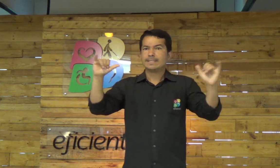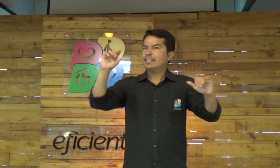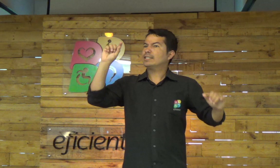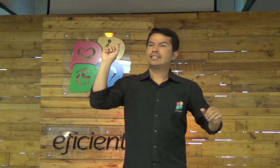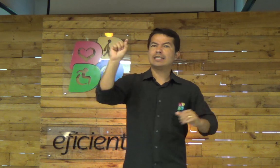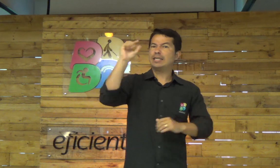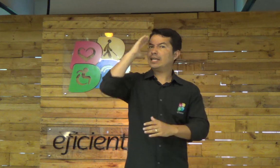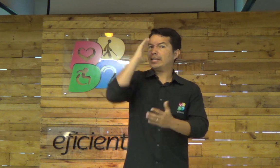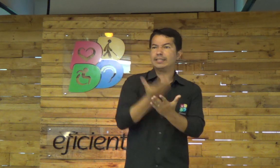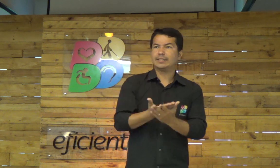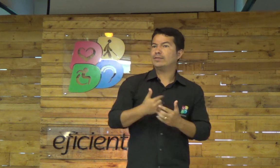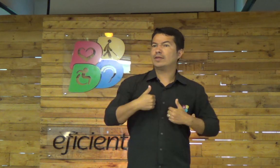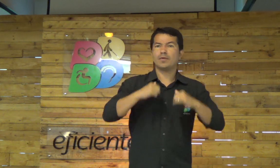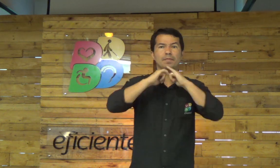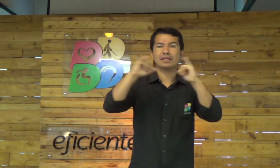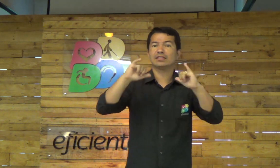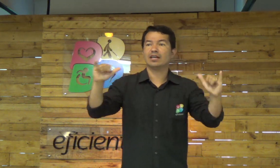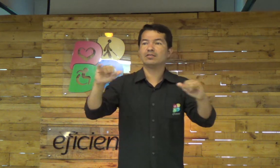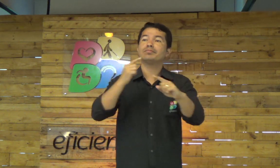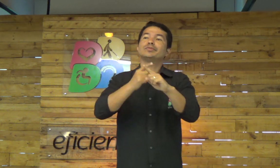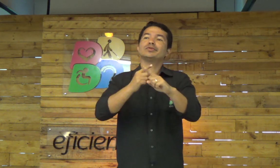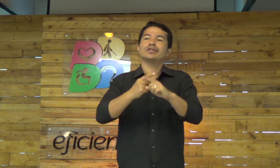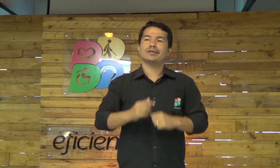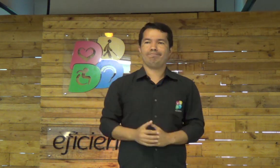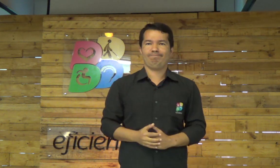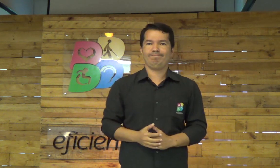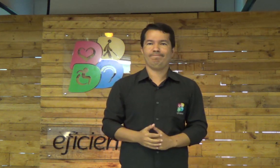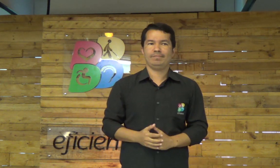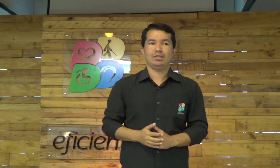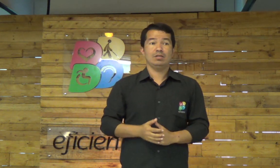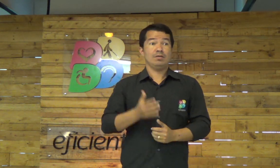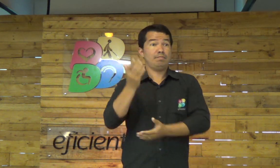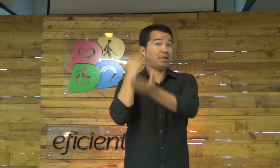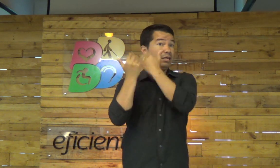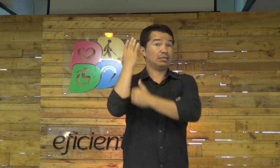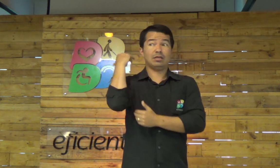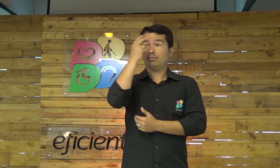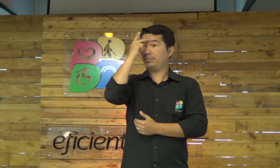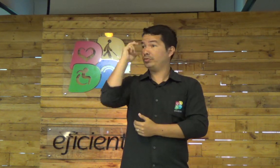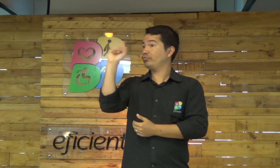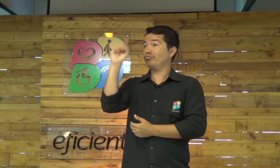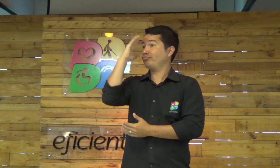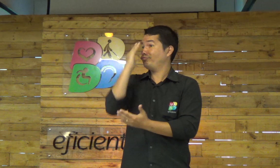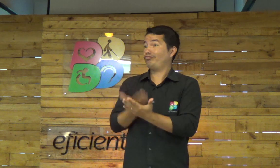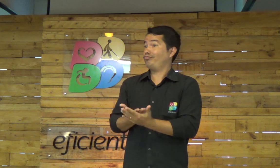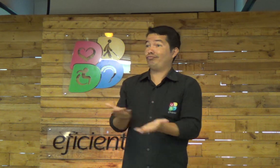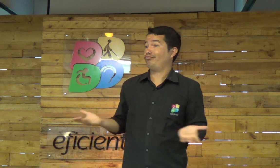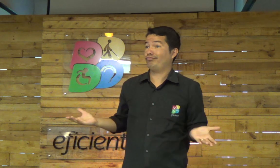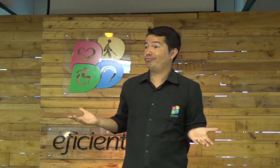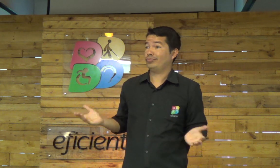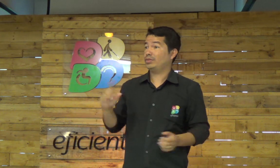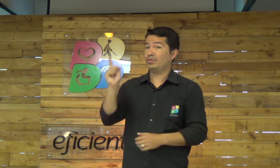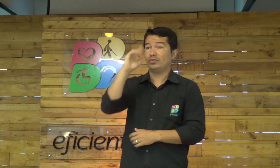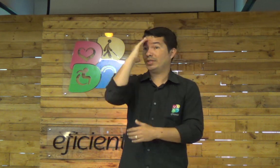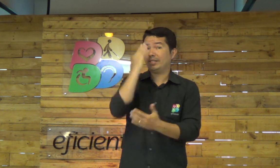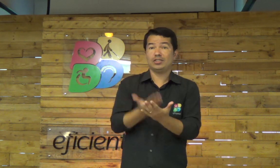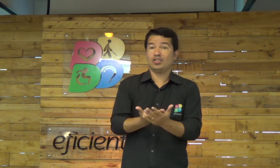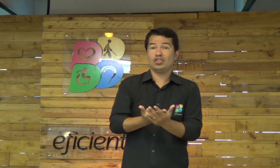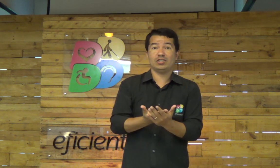E Isaías começou a anunciar, mas as pessoas não acreditavam nisso. As pessoas não criam nas palavras de